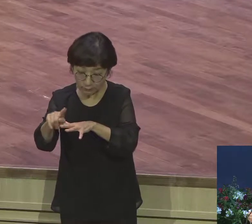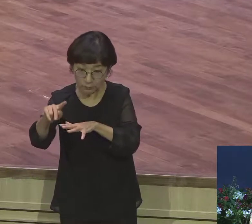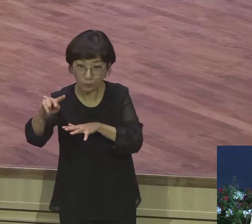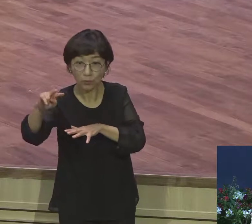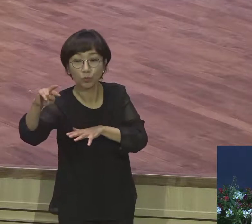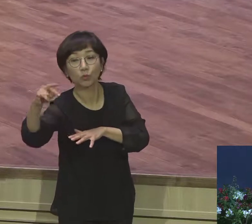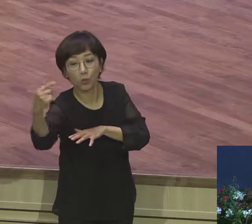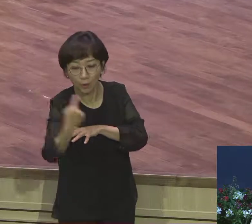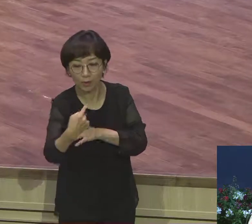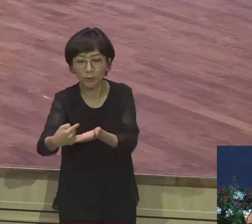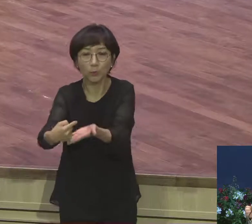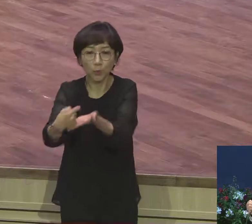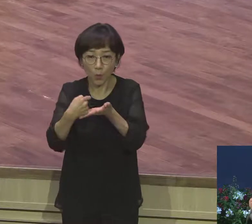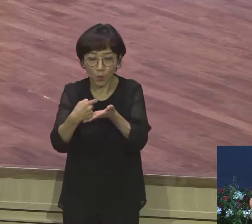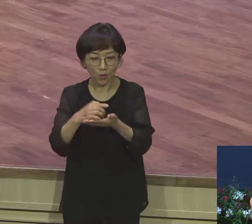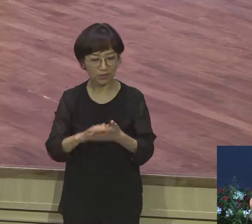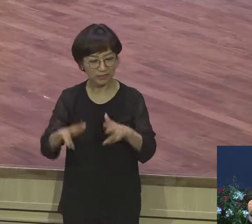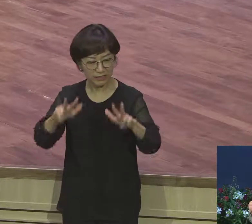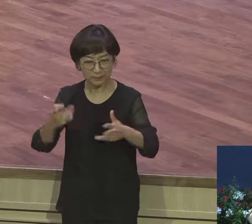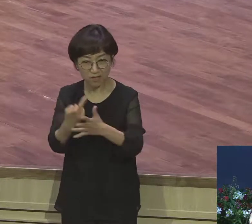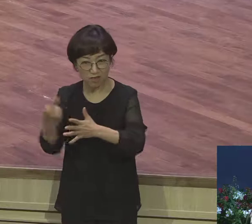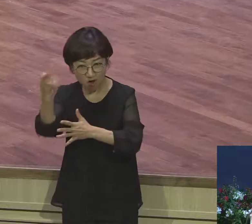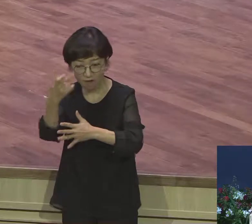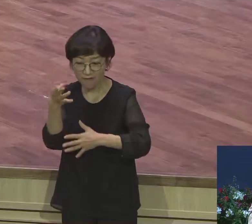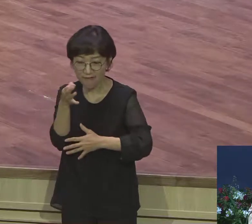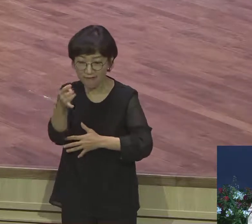400명 군대를 끌고 지금 오고 있습니다